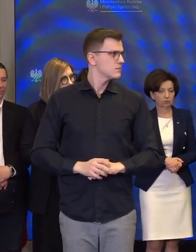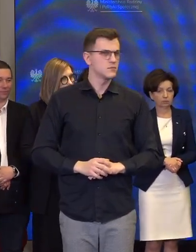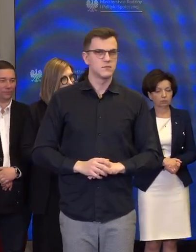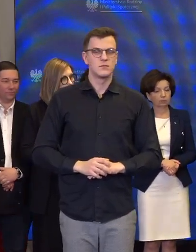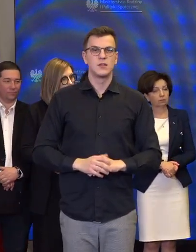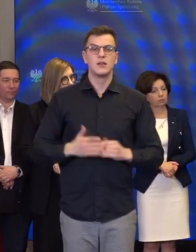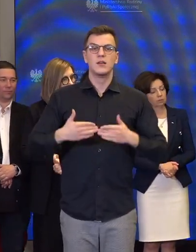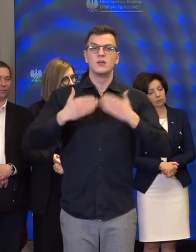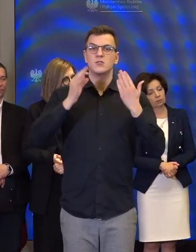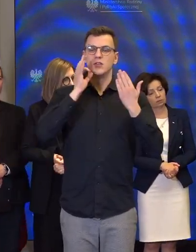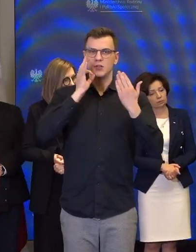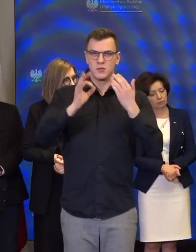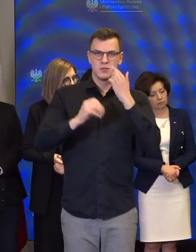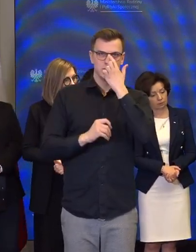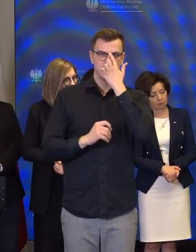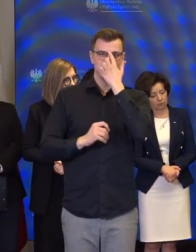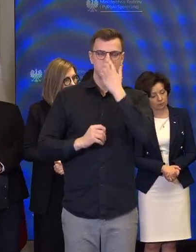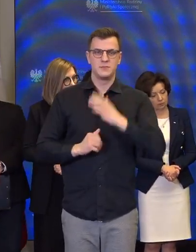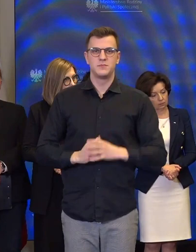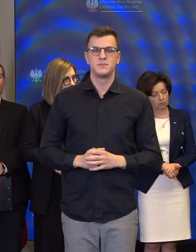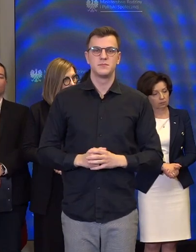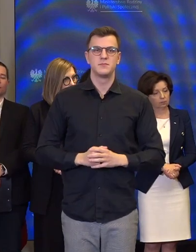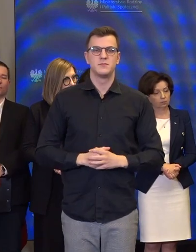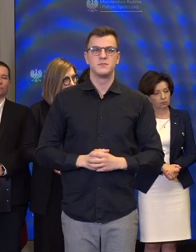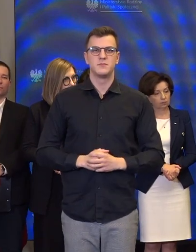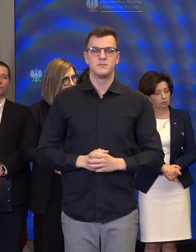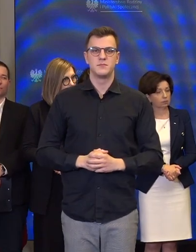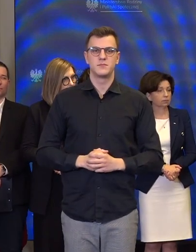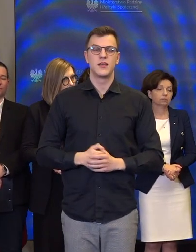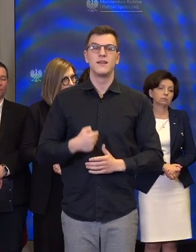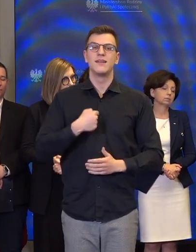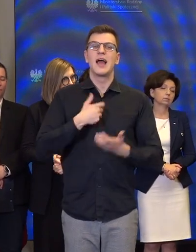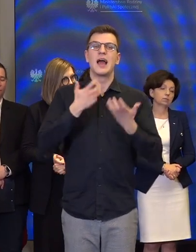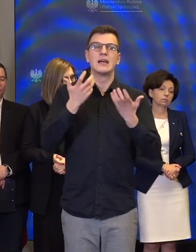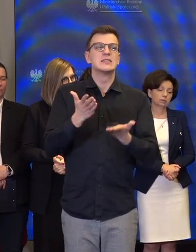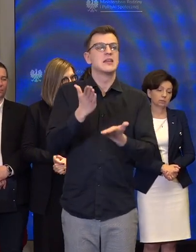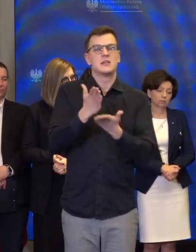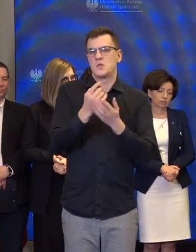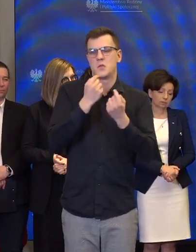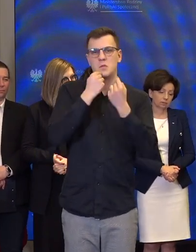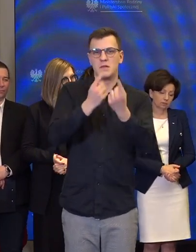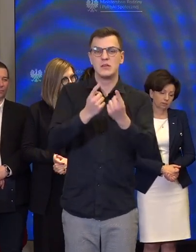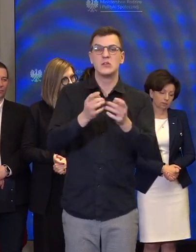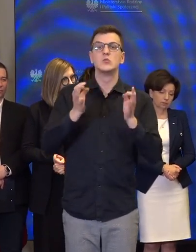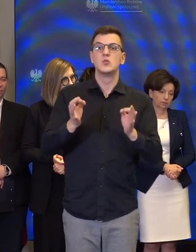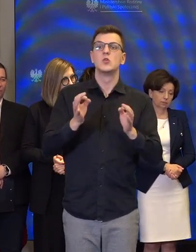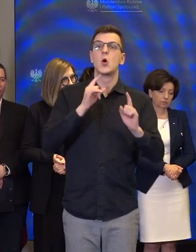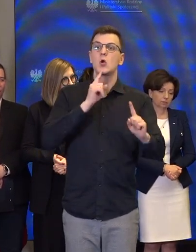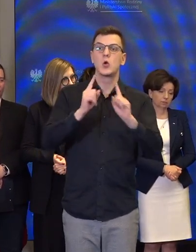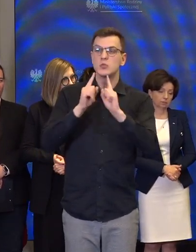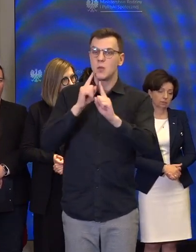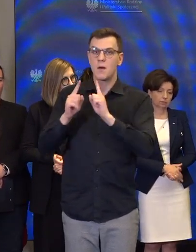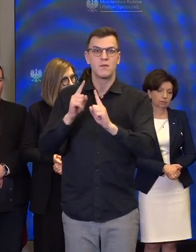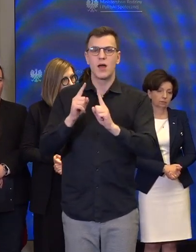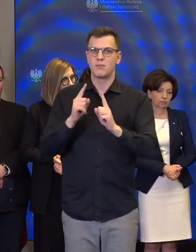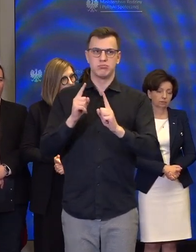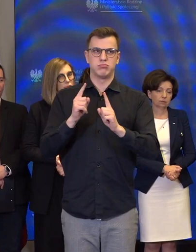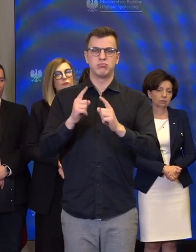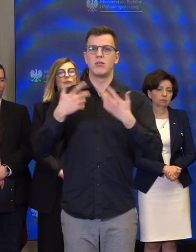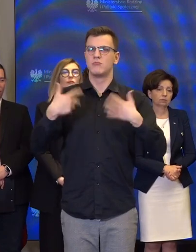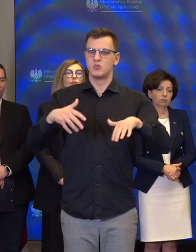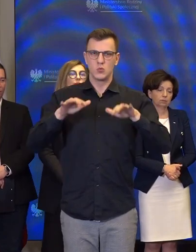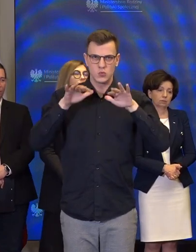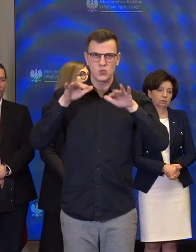Dzień dobry Państwu. Ja chciałam tylko podkreślić, że dzisiejsze rozmowy poszły moim zdaniem w bardzo dobrym